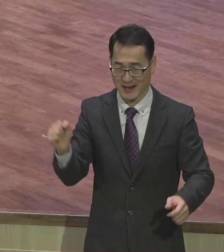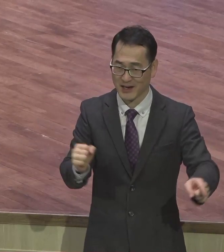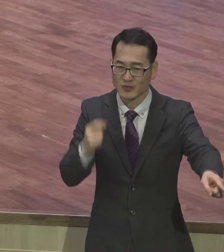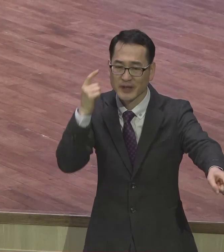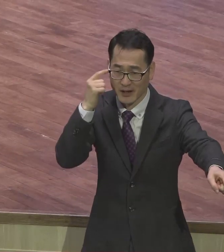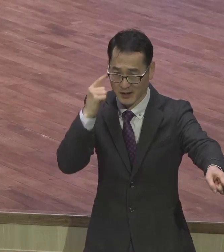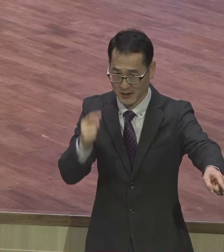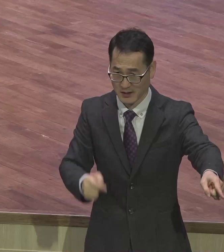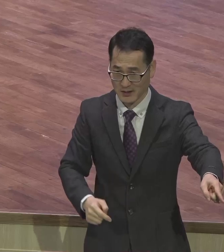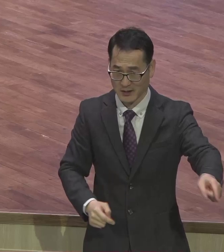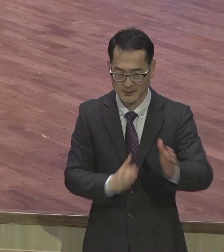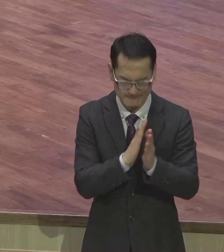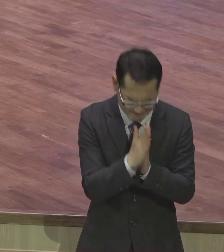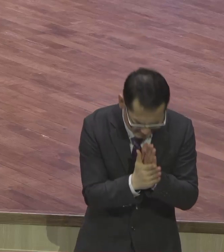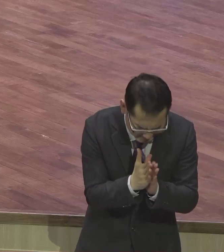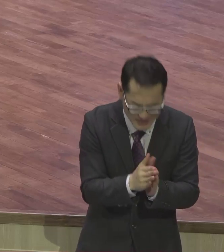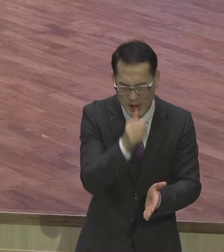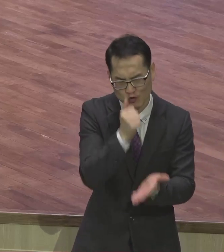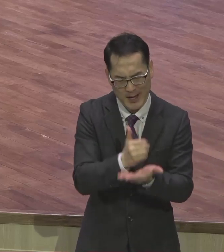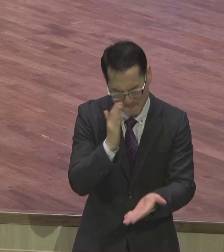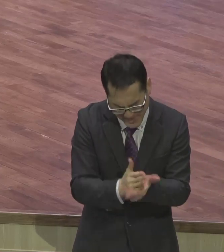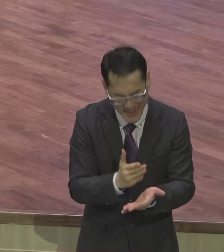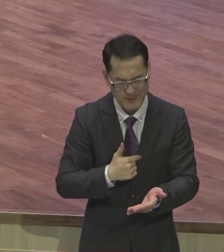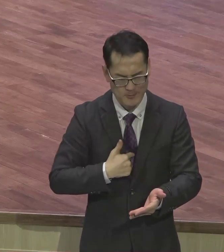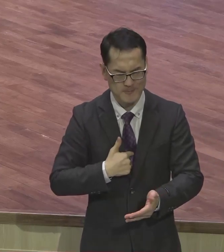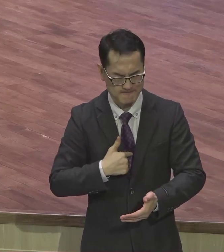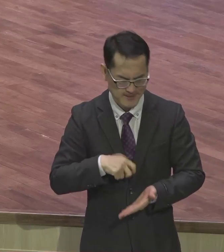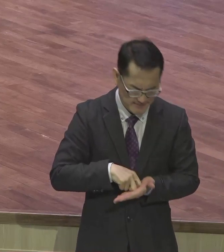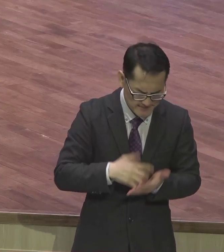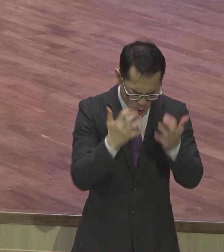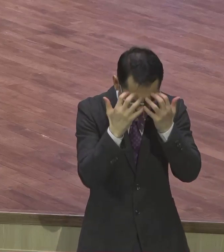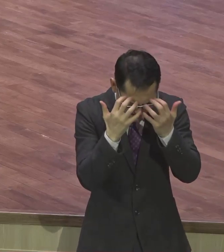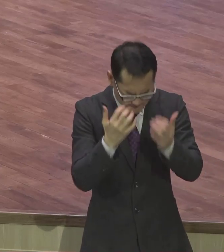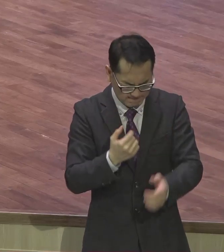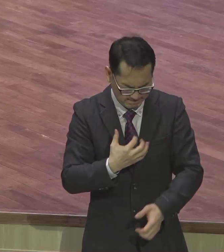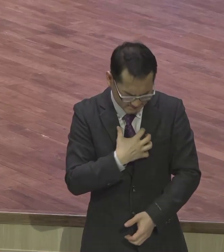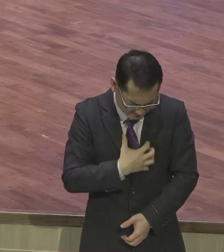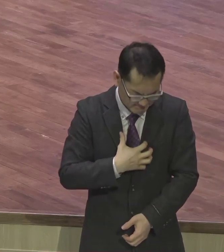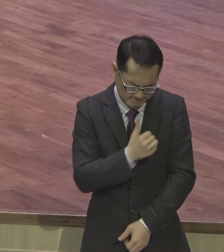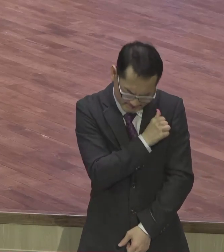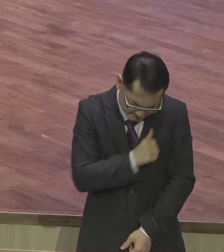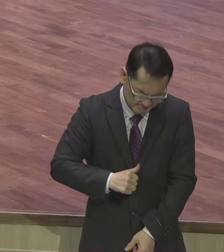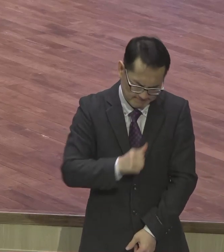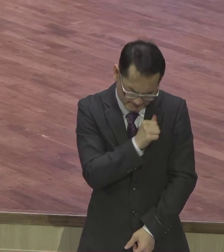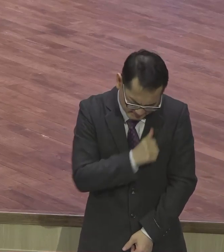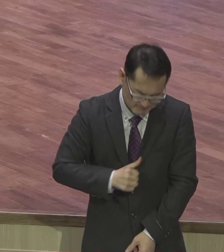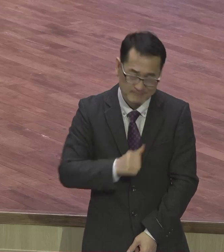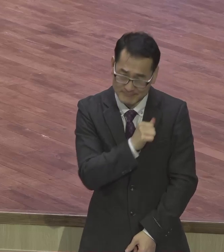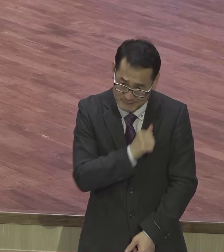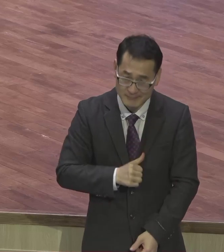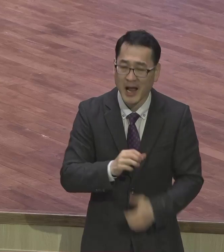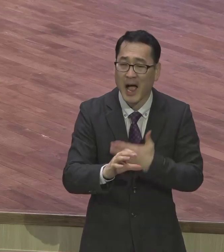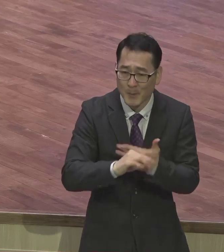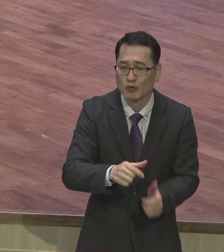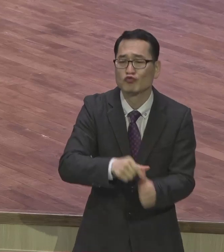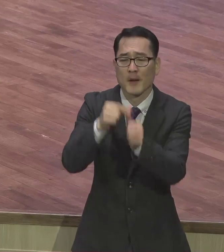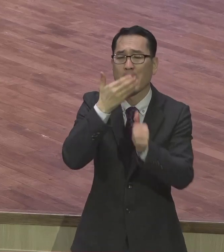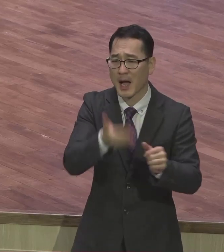세상에 살면서 그렇게 살아야 구원받는다 심지어 기독교 안에도 그런 기독교가 많아요